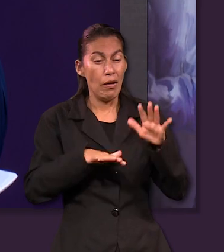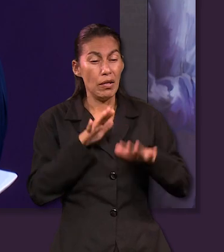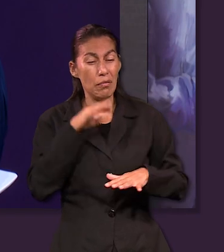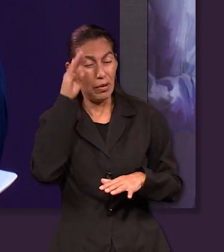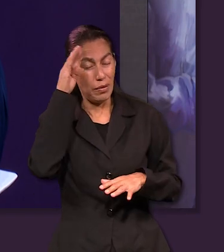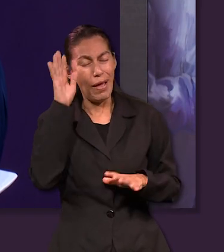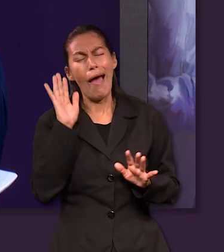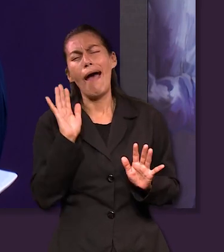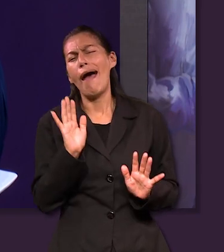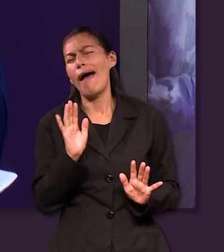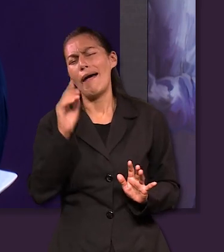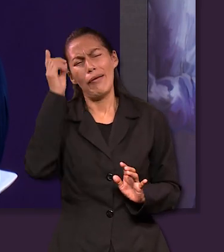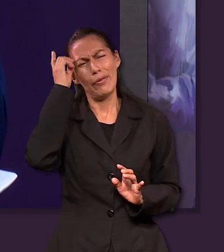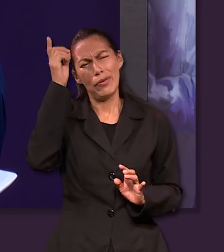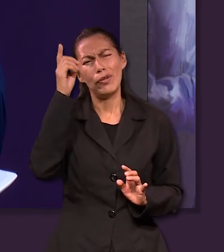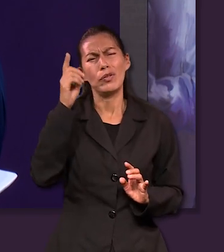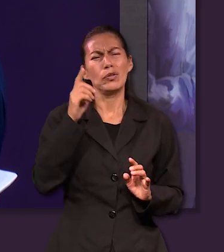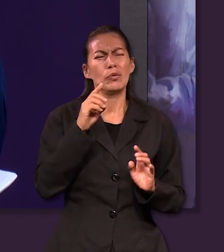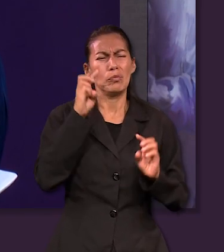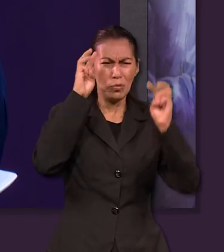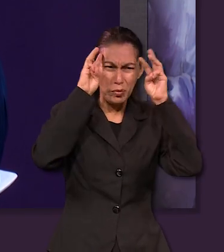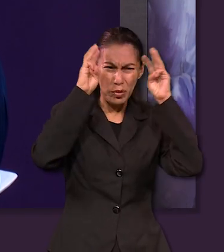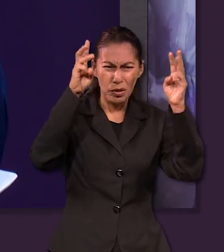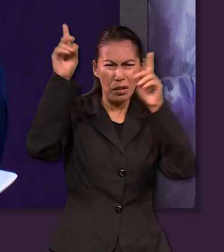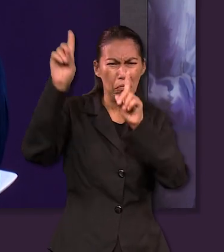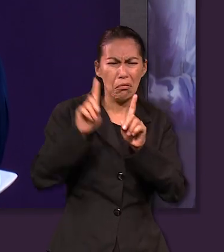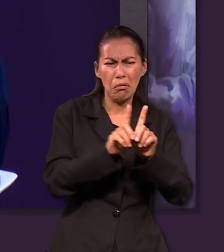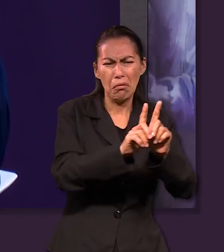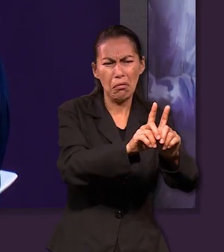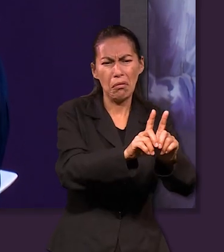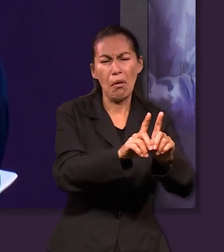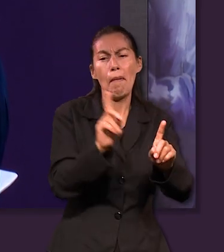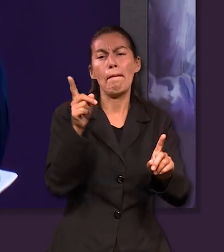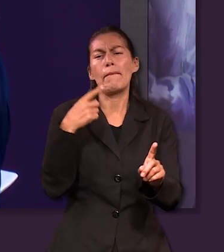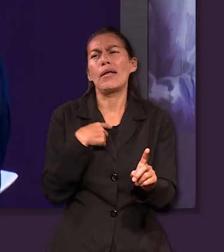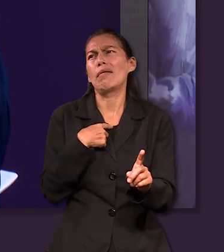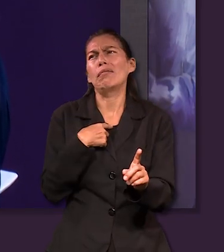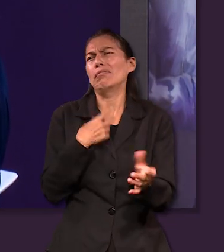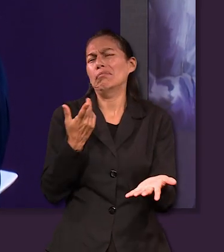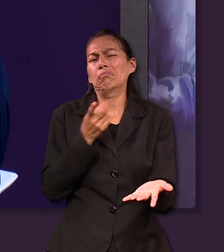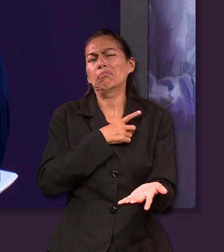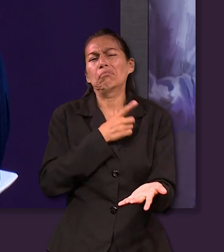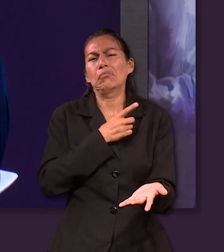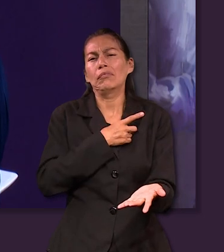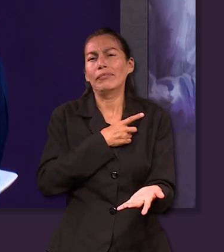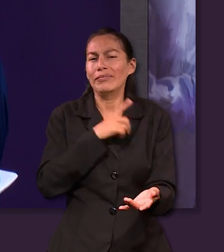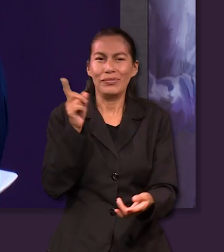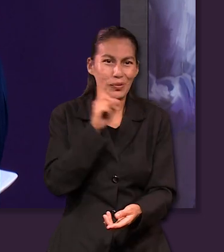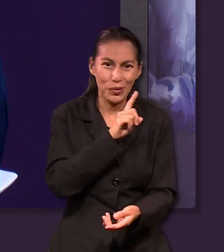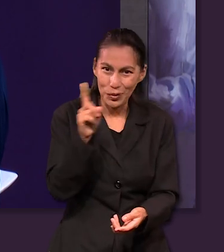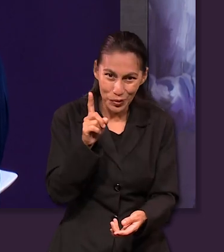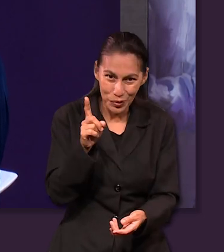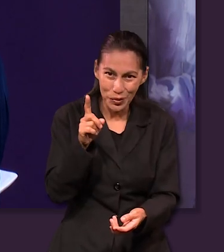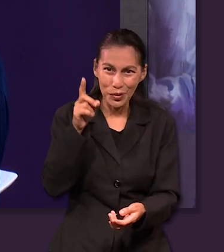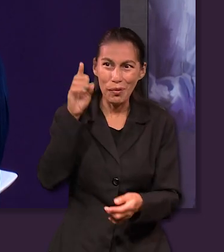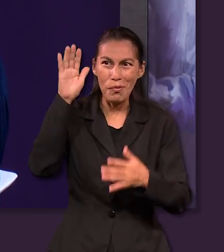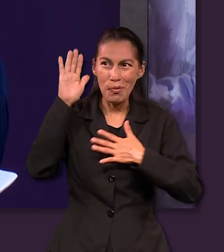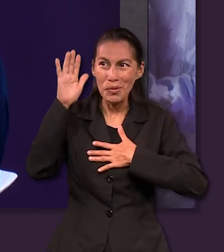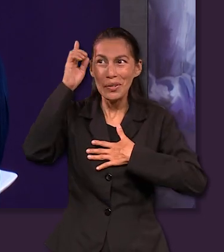estaba con Moisés, pero no es así, él también está con nosotros y puede ayudarnos en donde quiera que estemos, y la otra es